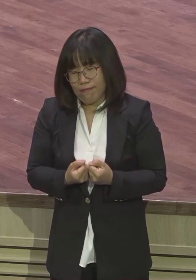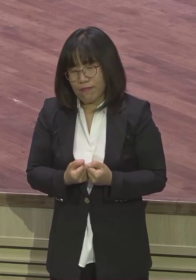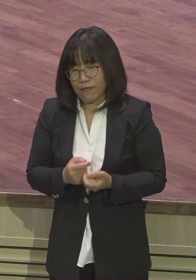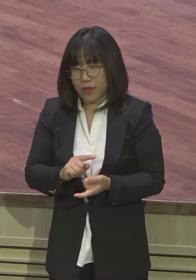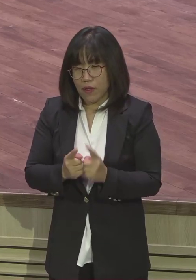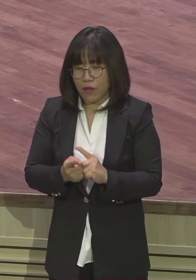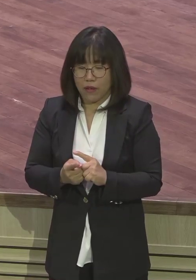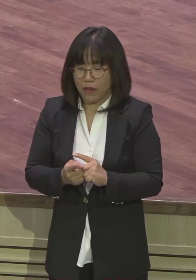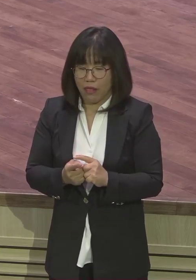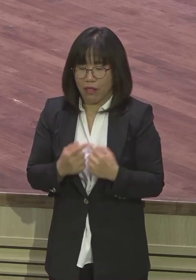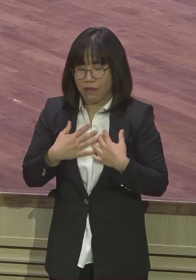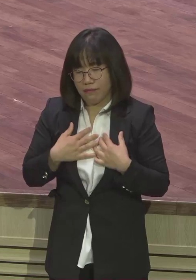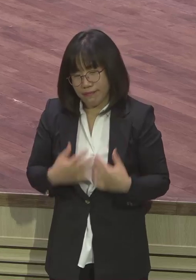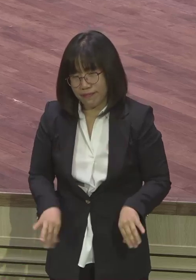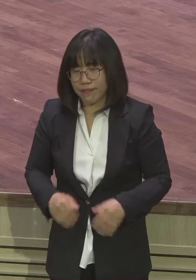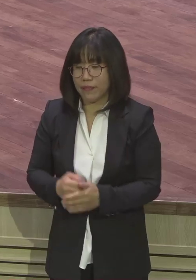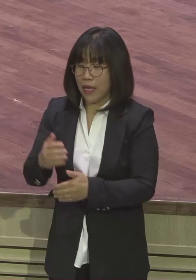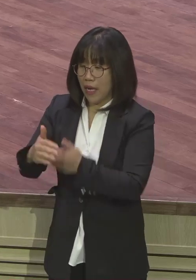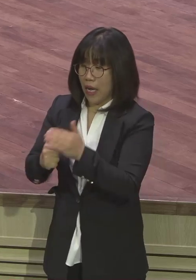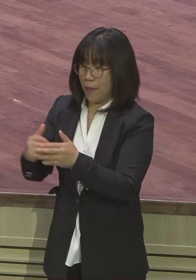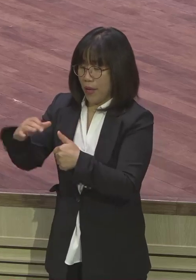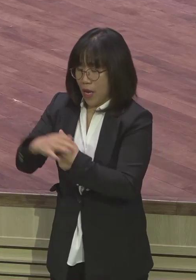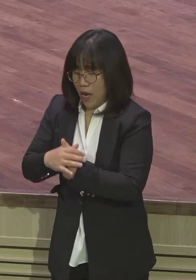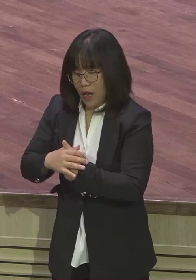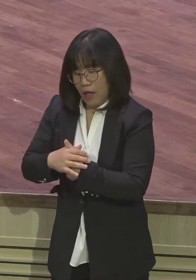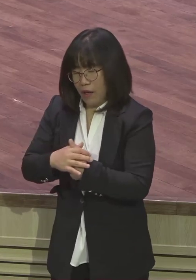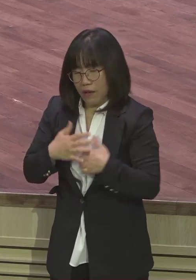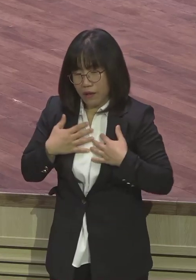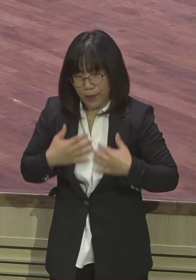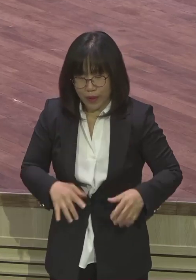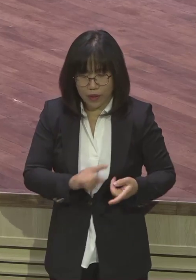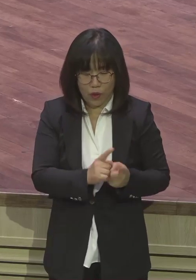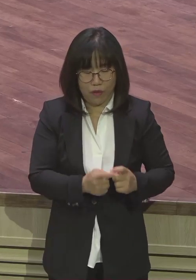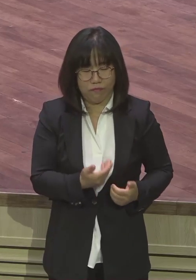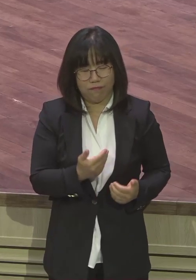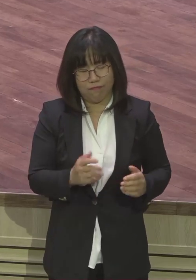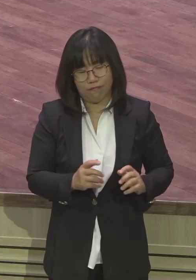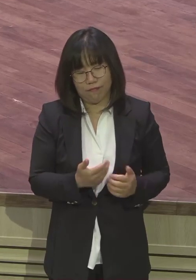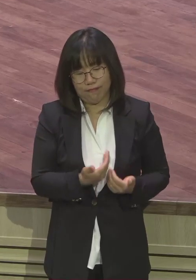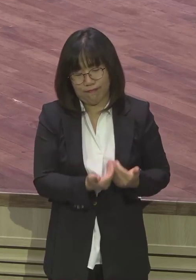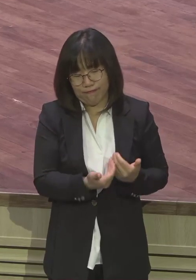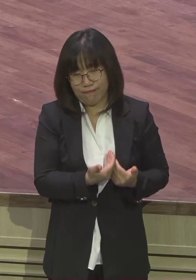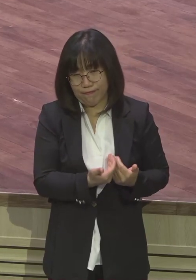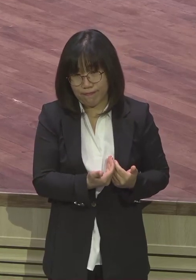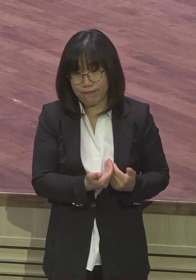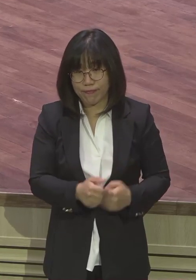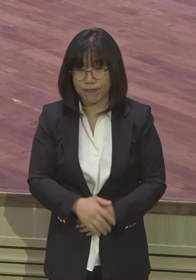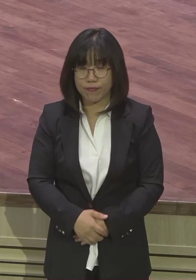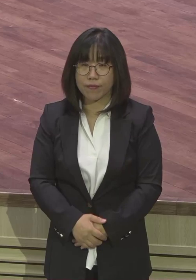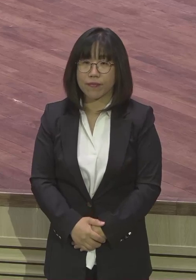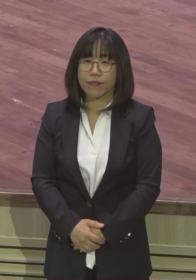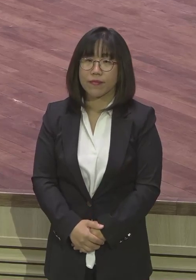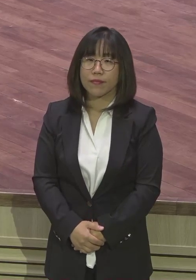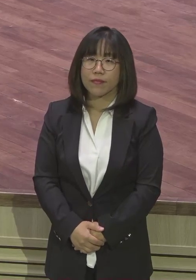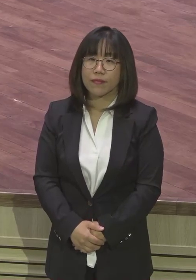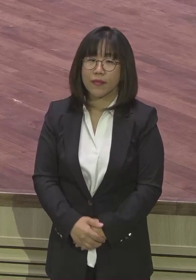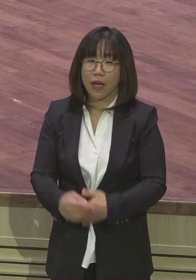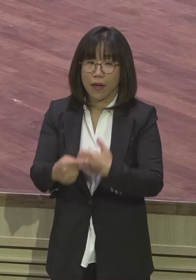하나님 일을 못하게 순수하게 성교하고 순수하게 여러분처럼 전도하고 훈련 받고 정말 순수하게 보험자가 그거 없어.